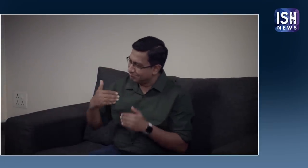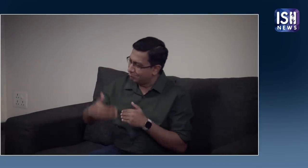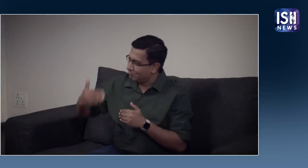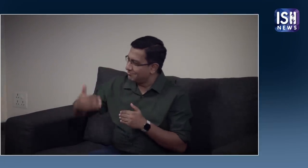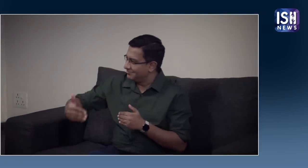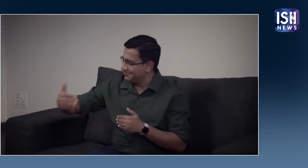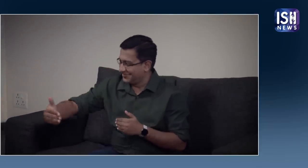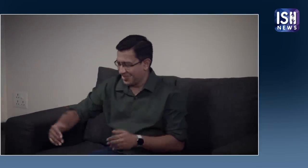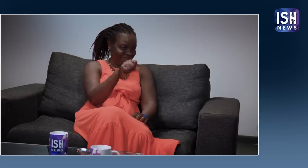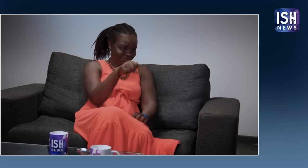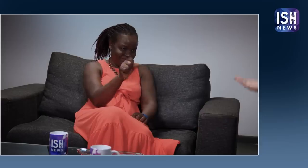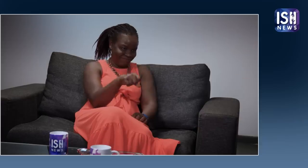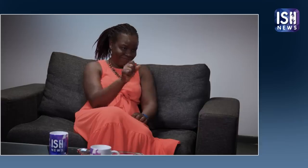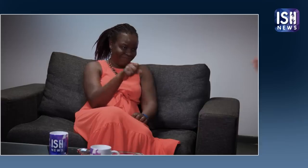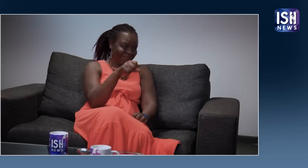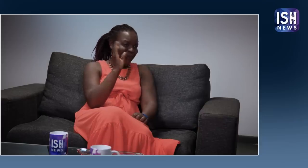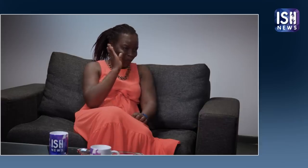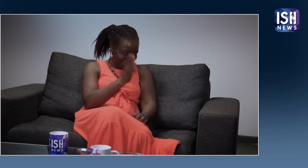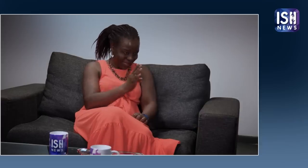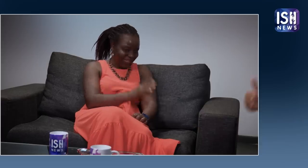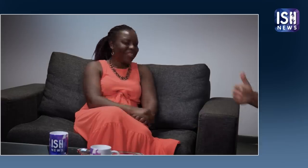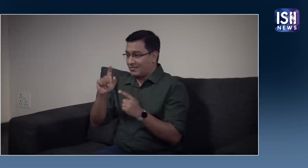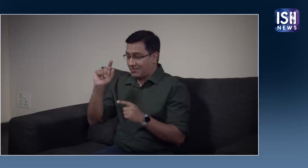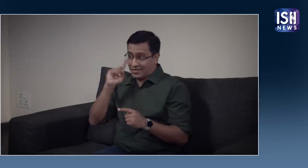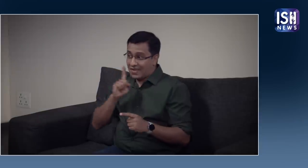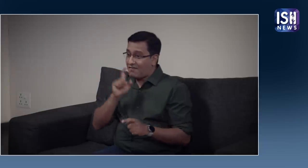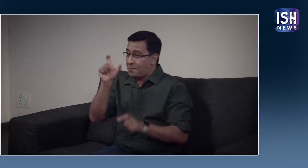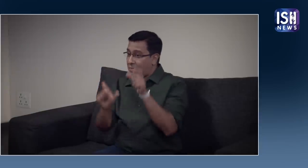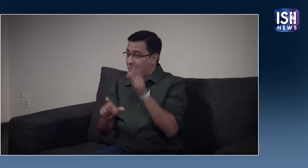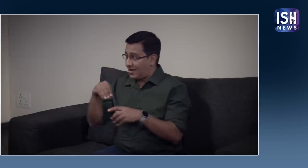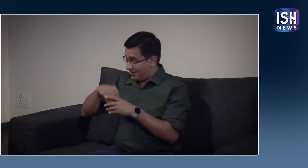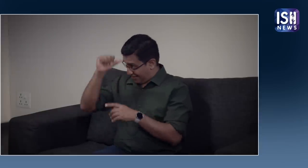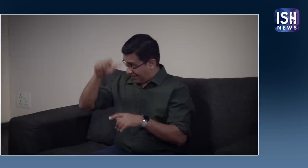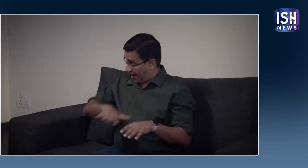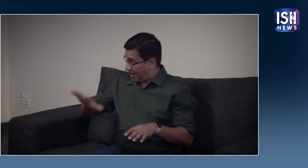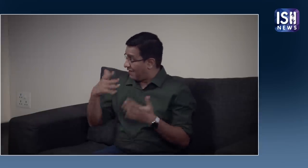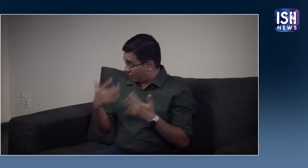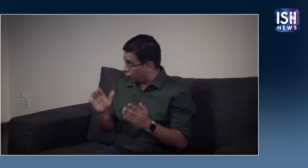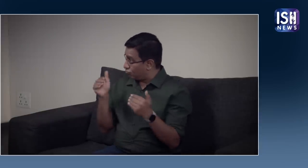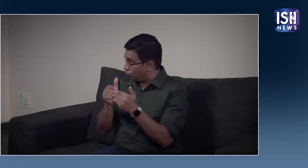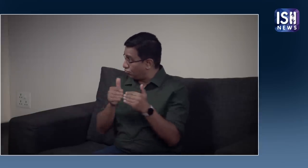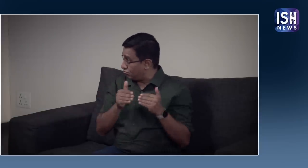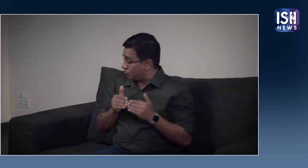मिलती रहे उसकी उमीद करता हूँ, हाँ हाँ जरूर आउंगी। क्या आप भारत में किसी डेफ व्यक्ति से मिले हैं।